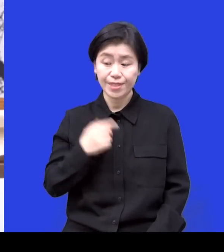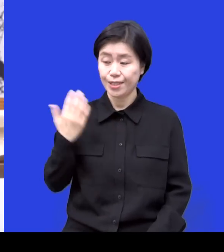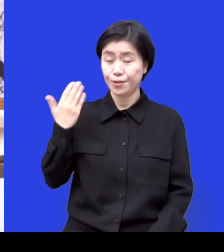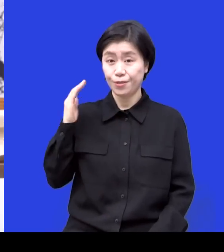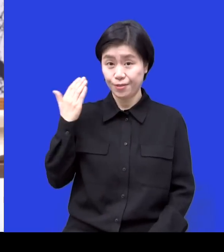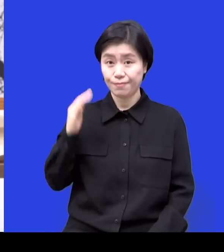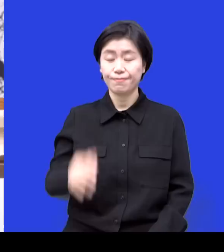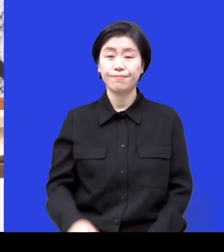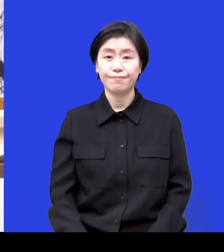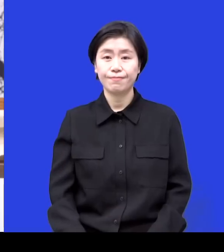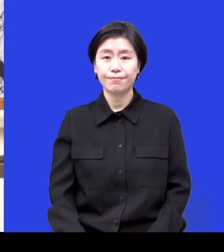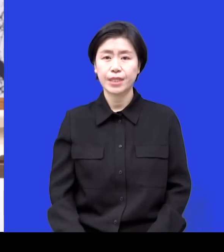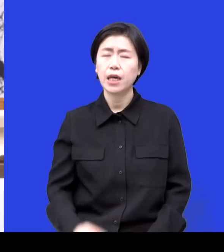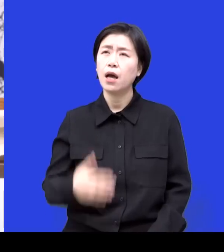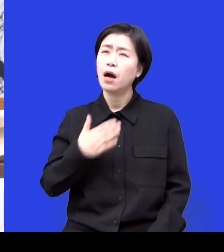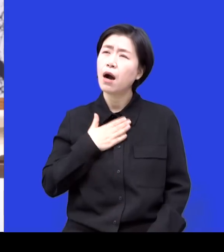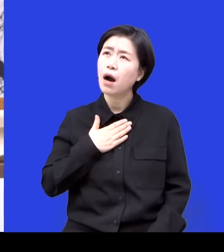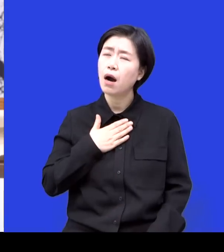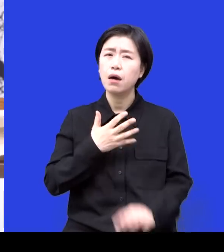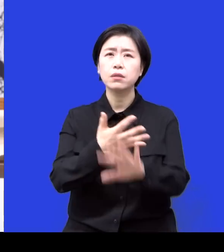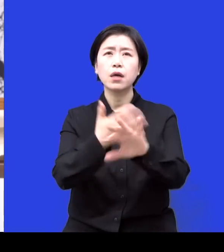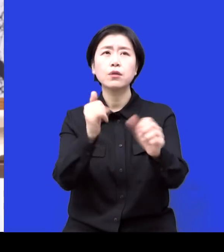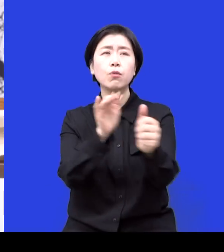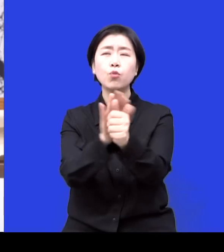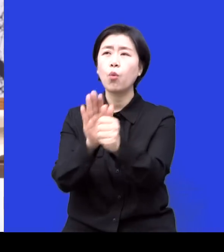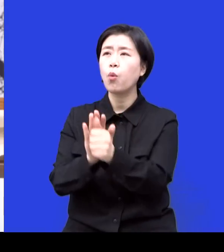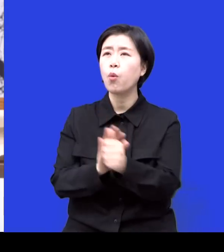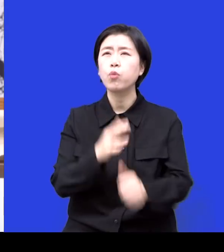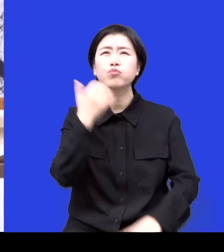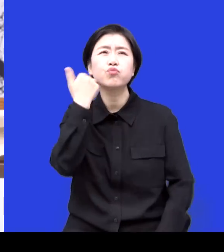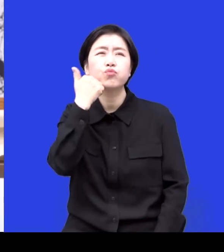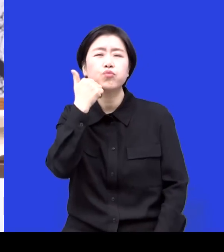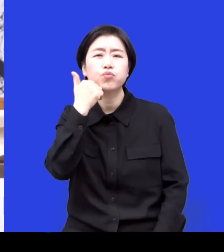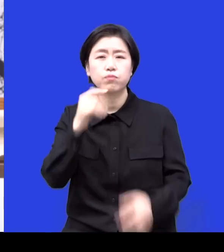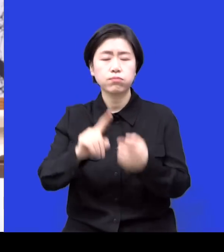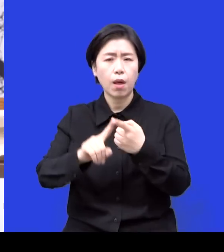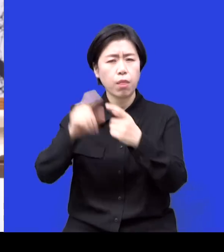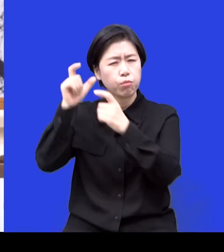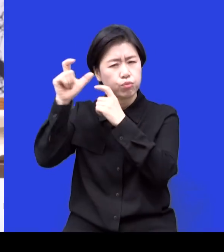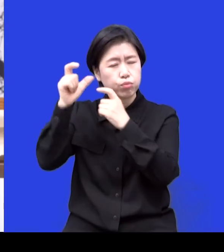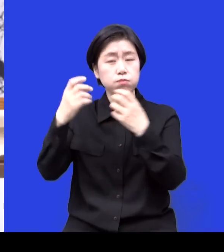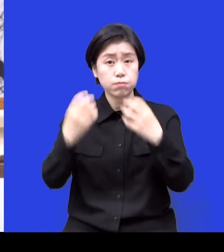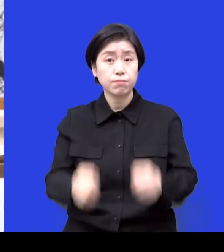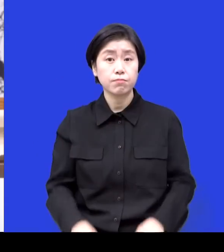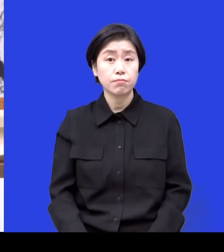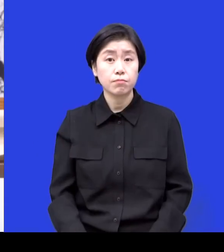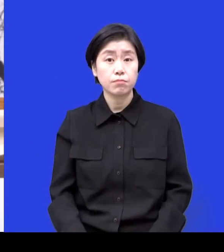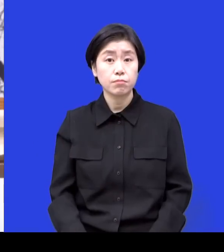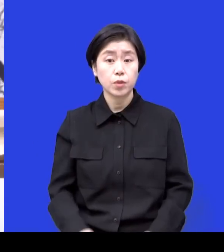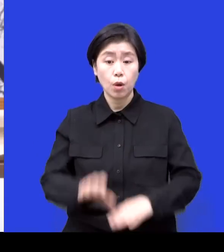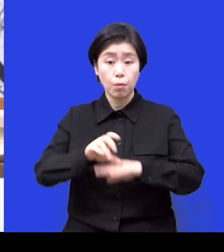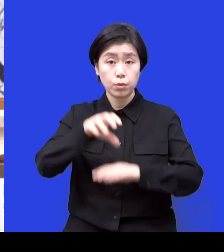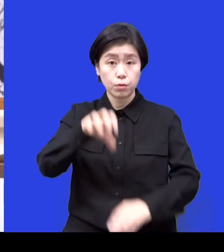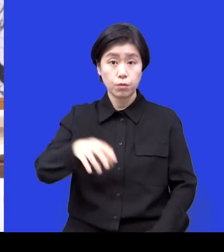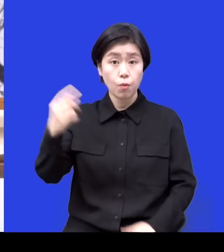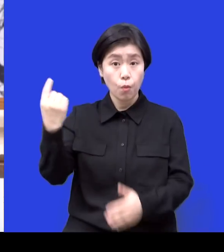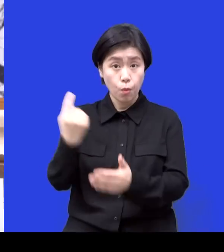나는 대체 누굴 도울 수 있나라는 화두를 가지고 있거든요. 그래서 여기 올 때마다 이렇게 다양한